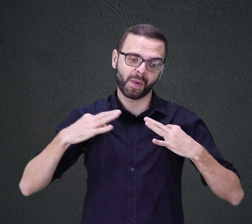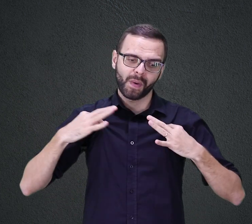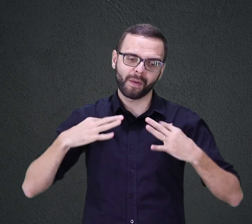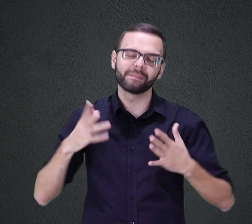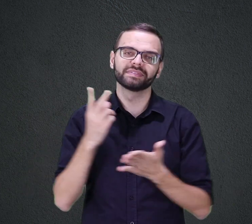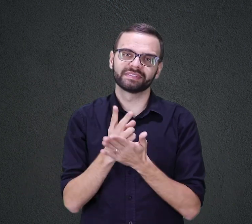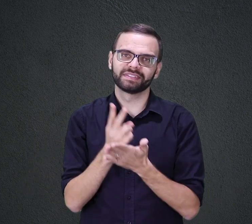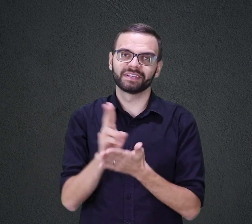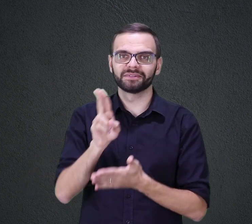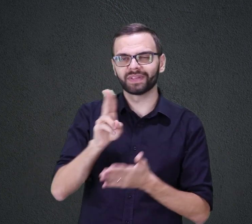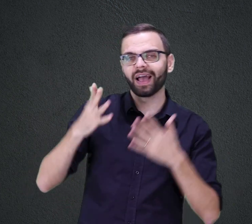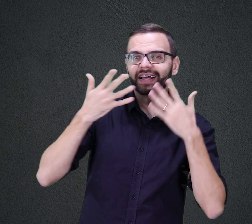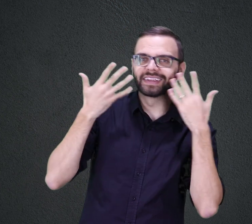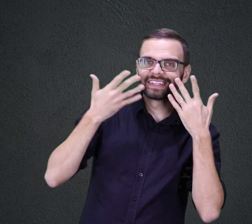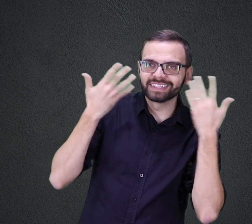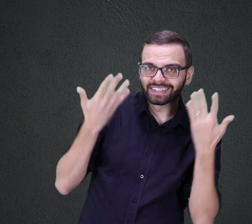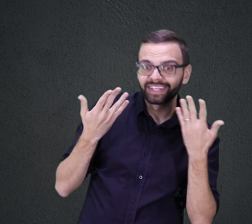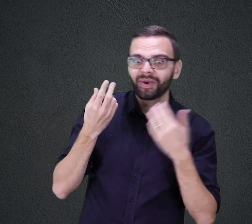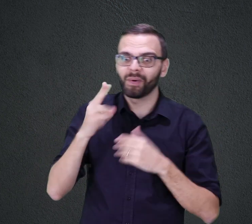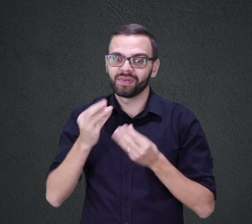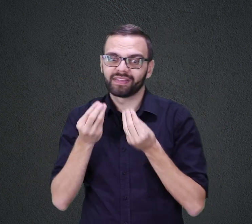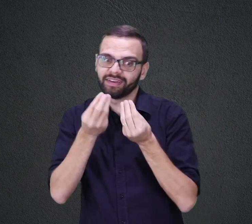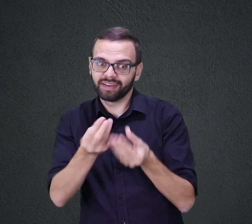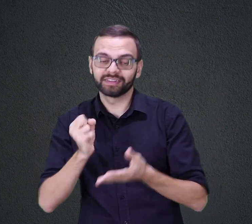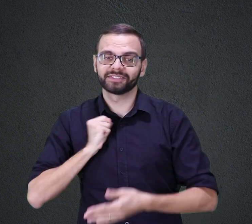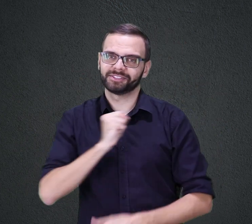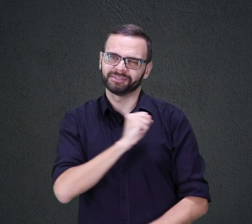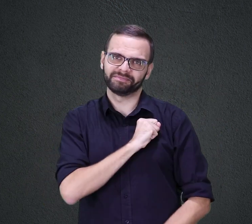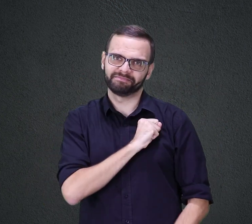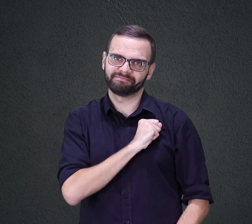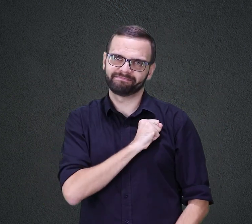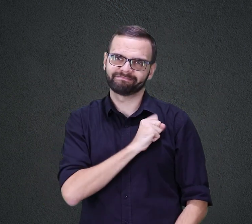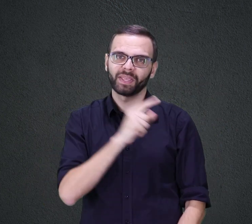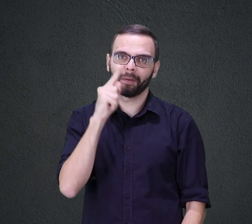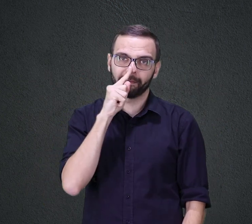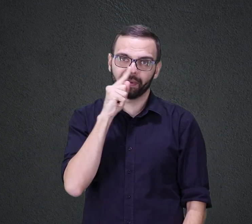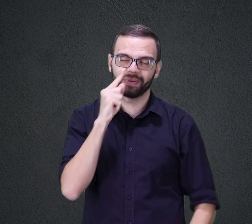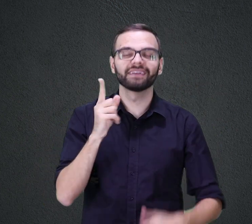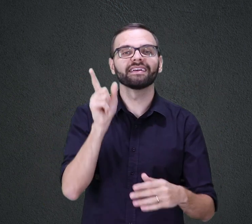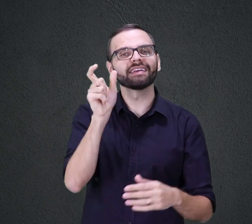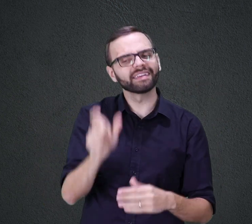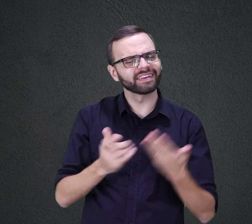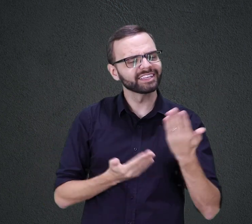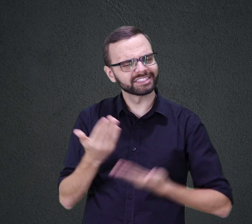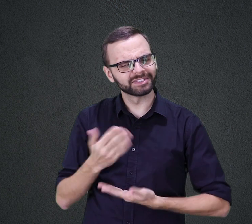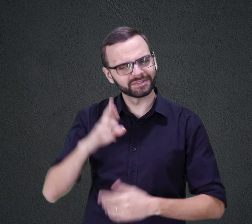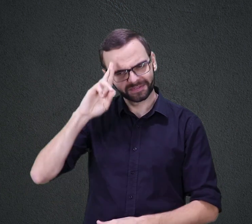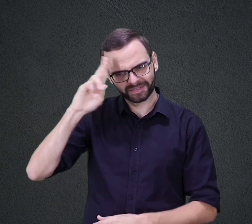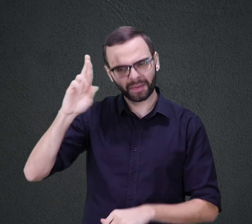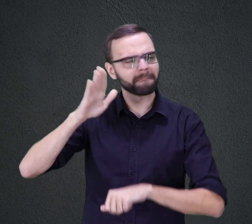MUITAS ALEGRIAS A SAMUEL QUANDO A USAVA PARA MÃES QUE SERVEM AO SENHOR A MAIOR ALEGRIA É VER OS